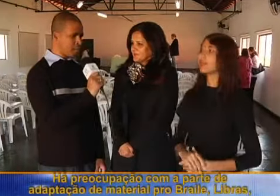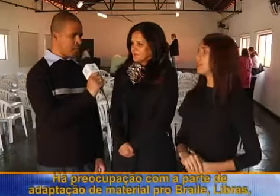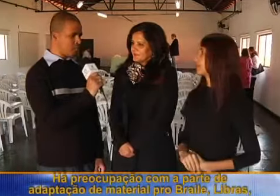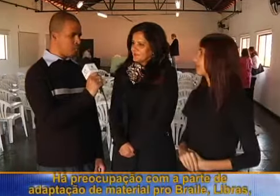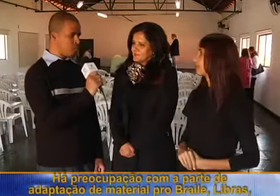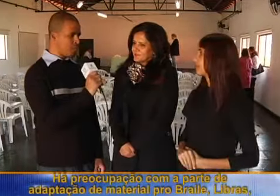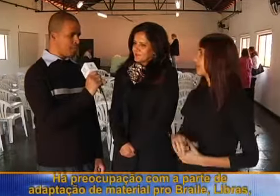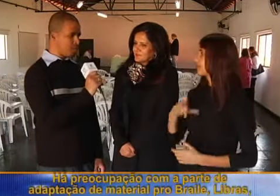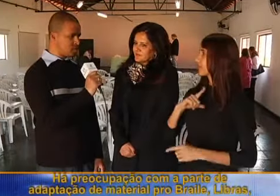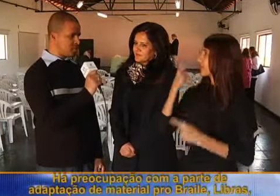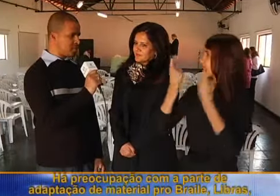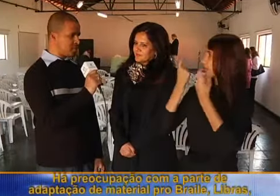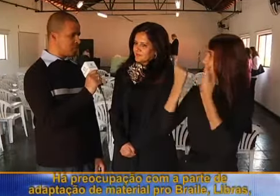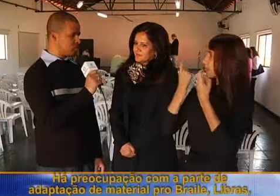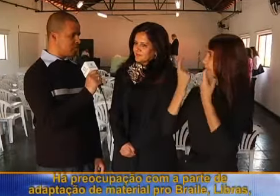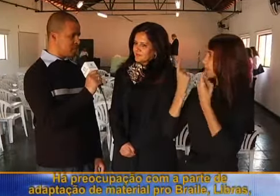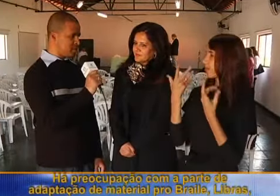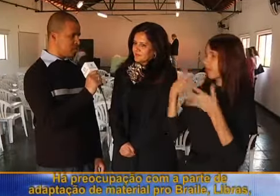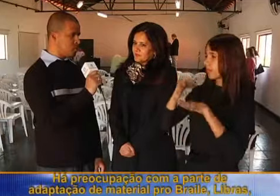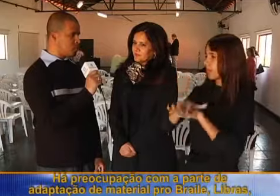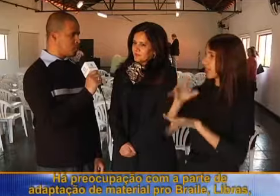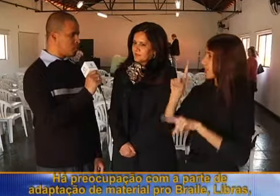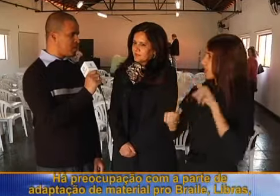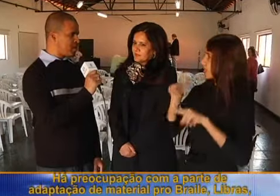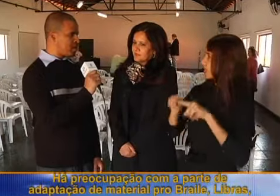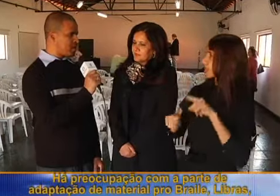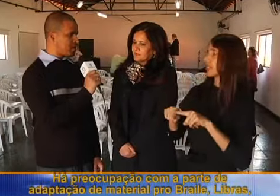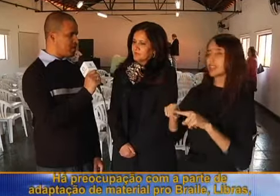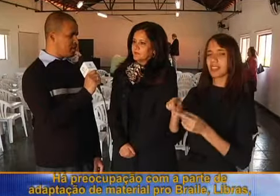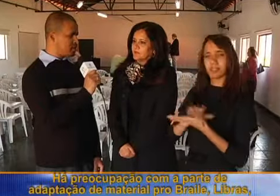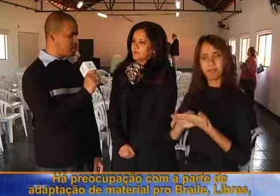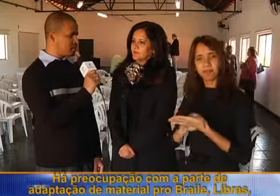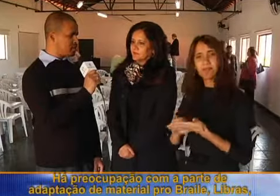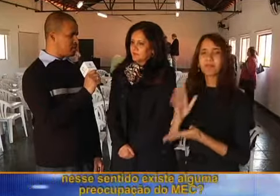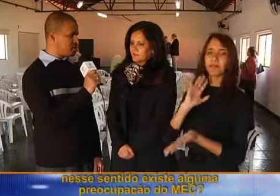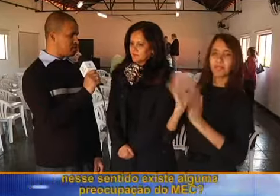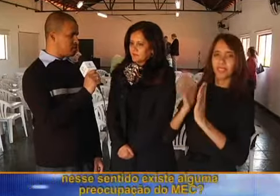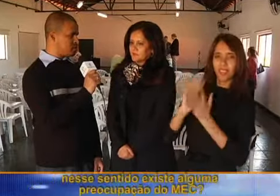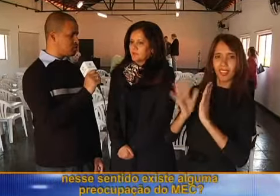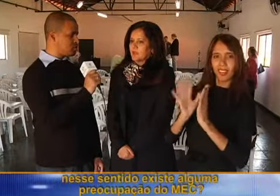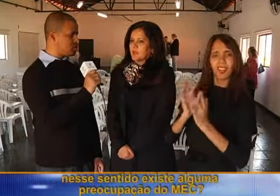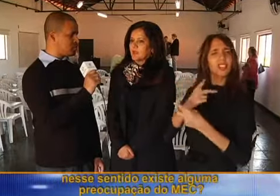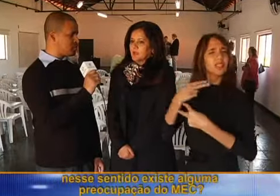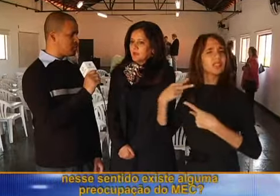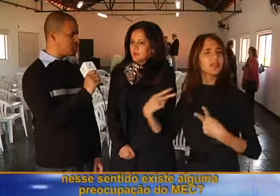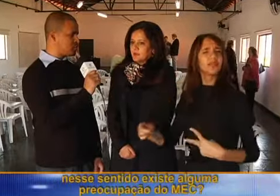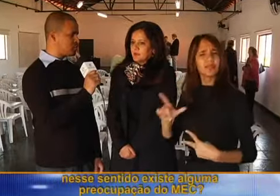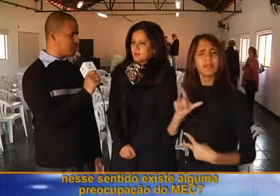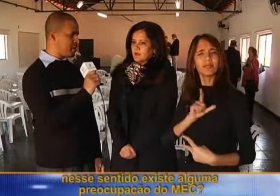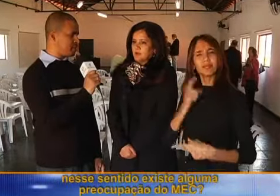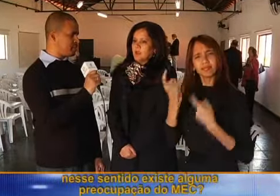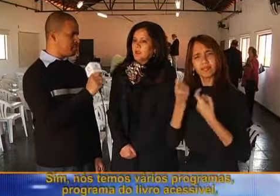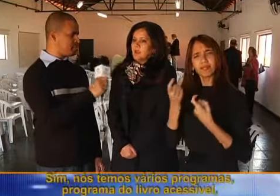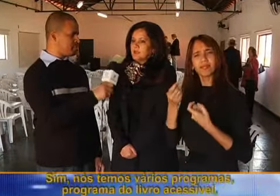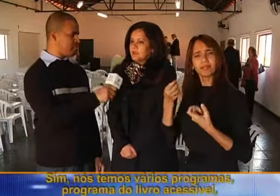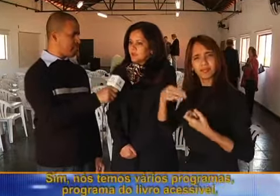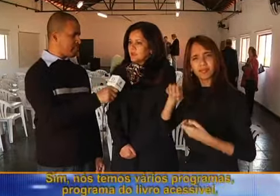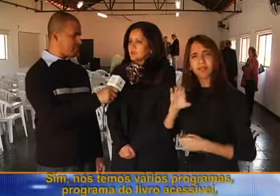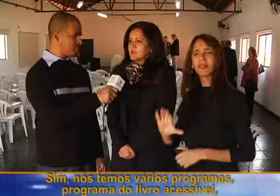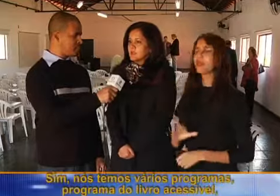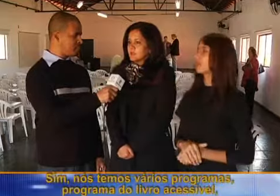Há preocupação com a parte de adaptação de material para o braile, para libras? Nesse sentido, existe alguma preocupação do MEC?